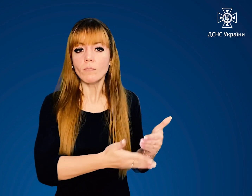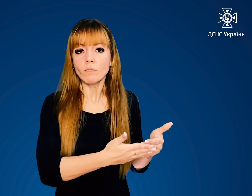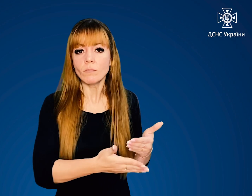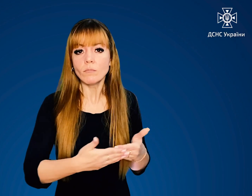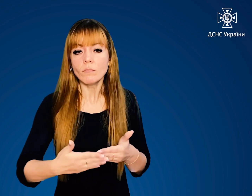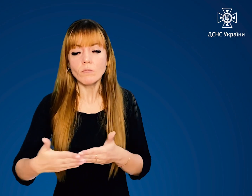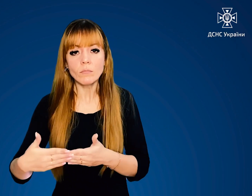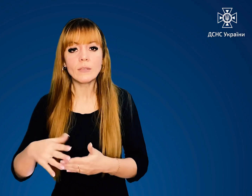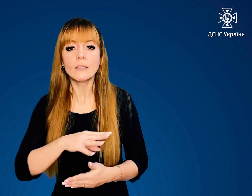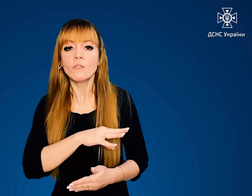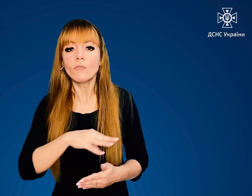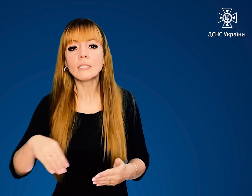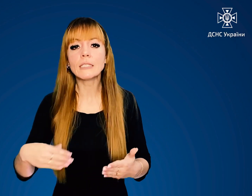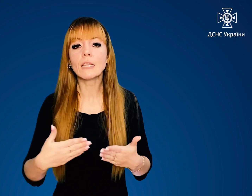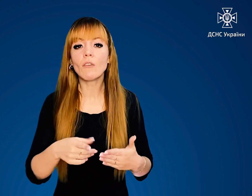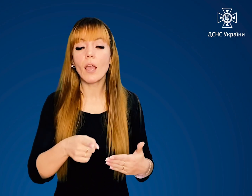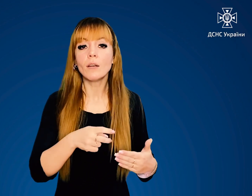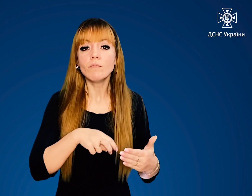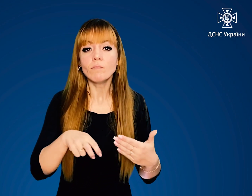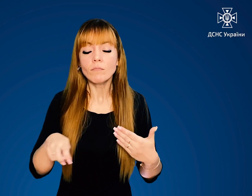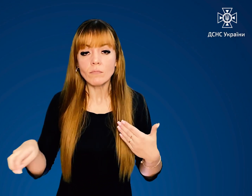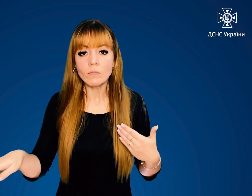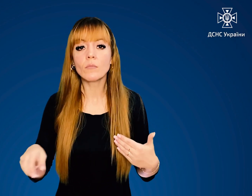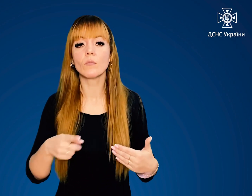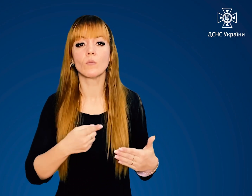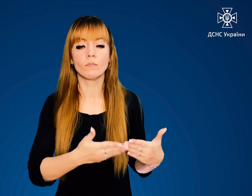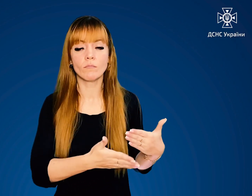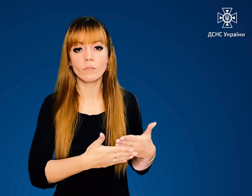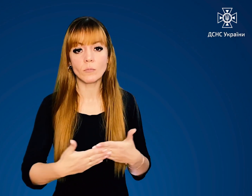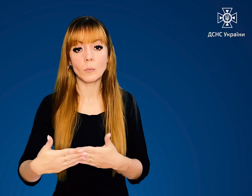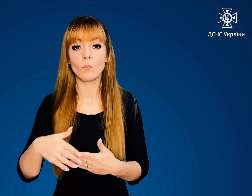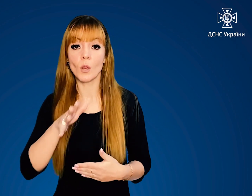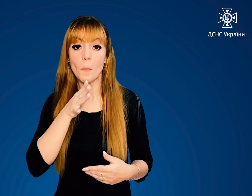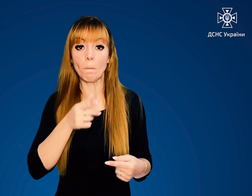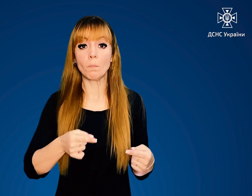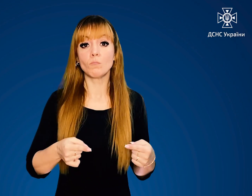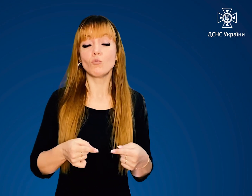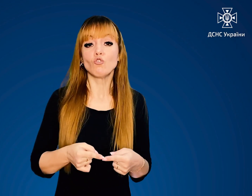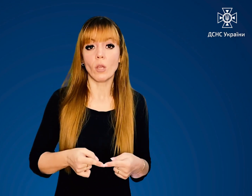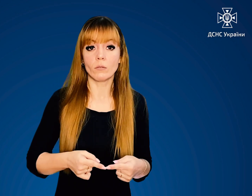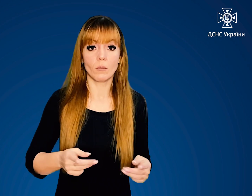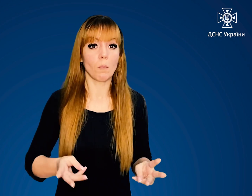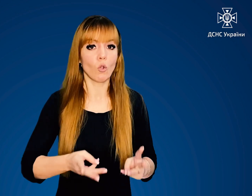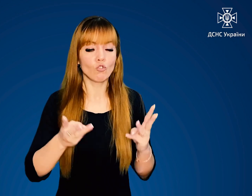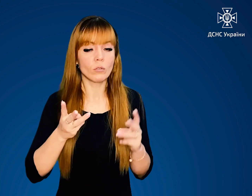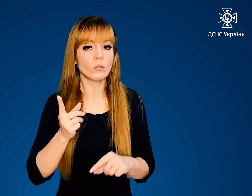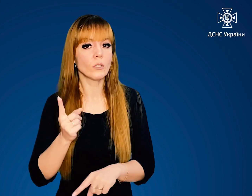собою всі двері. Під час пожежі заборонено користуватися ліфтами.